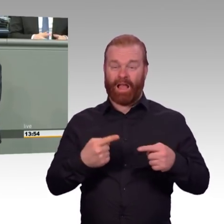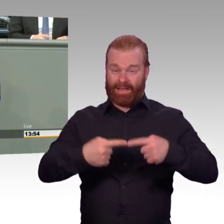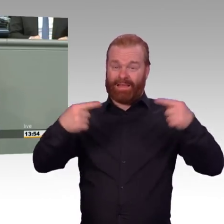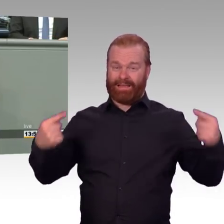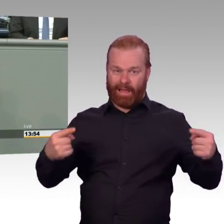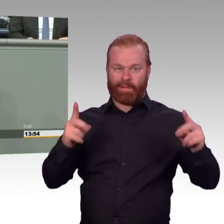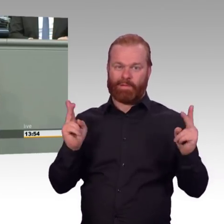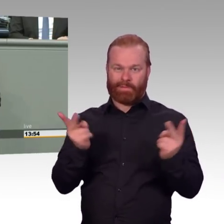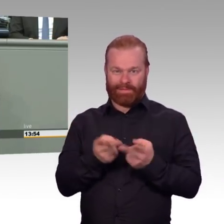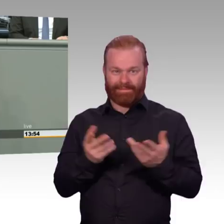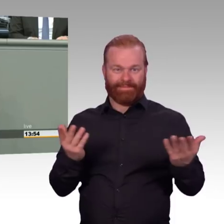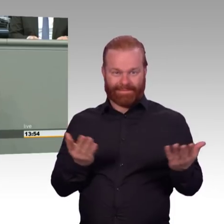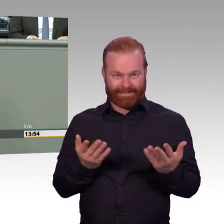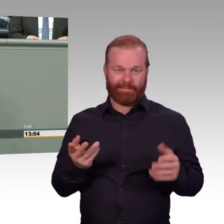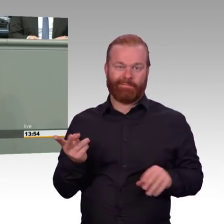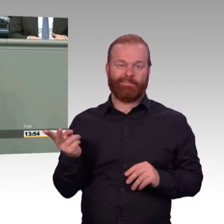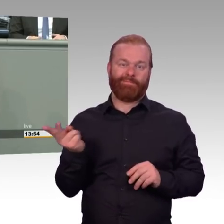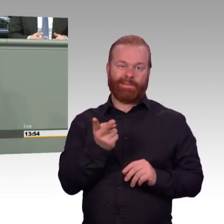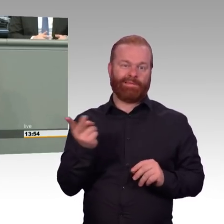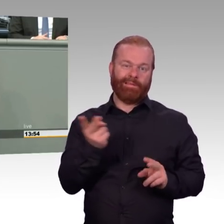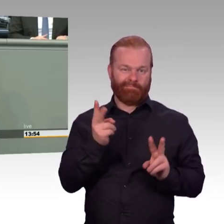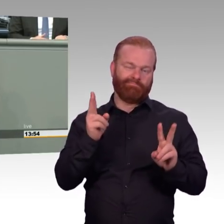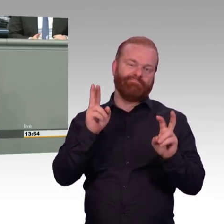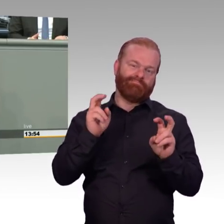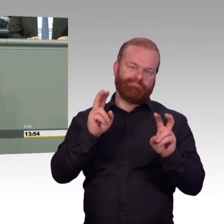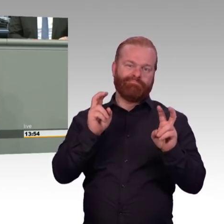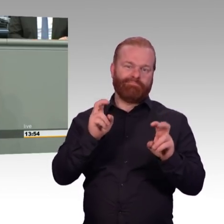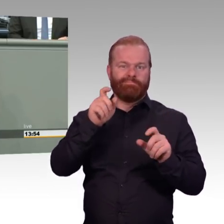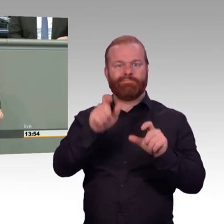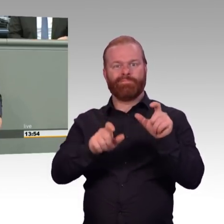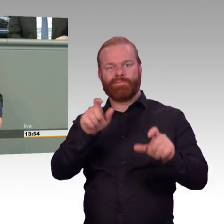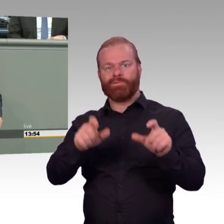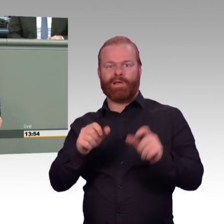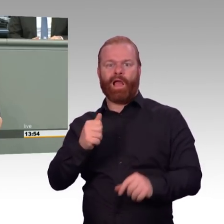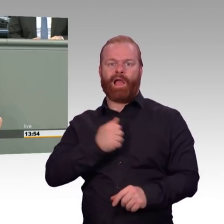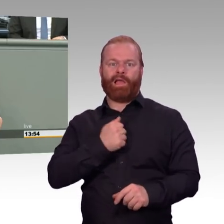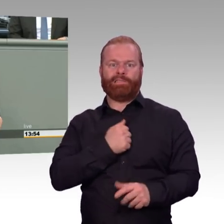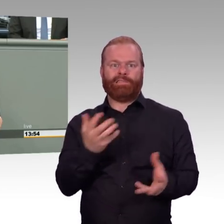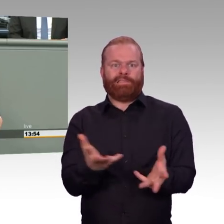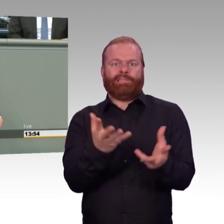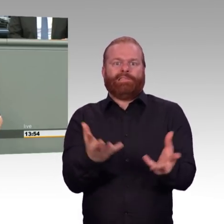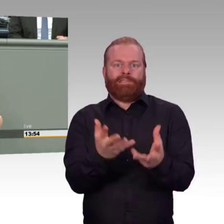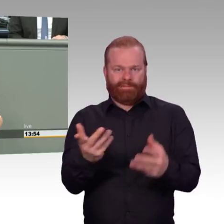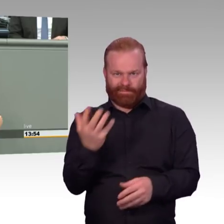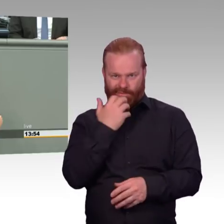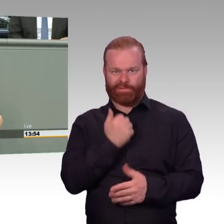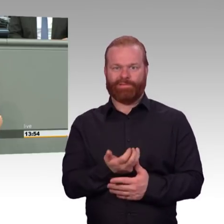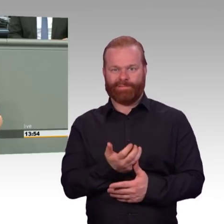Blackout-Water-Szenarien und die anderen mit Weltuntergangsszenarien aufgrund des Klimawandels. Ich sage, das Licht wird nicht